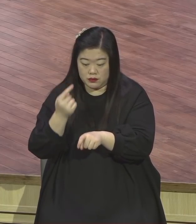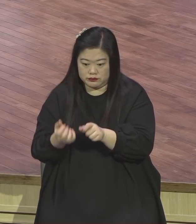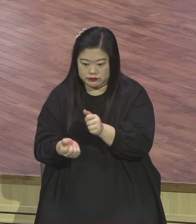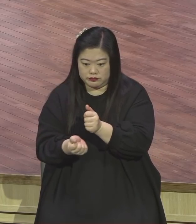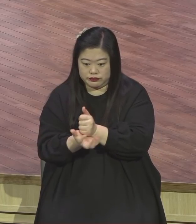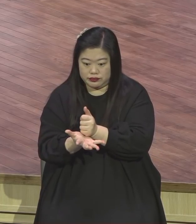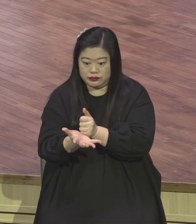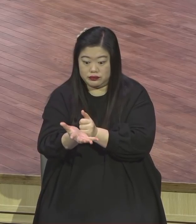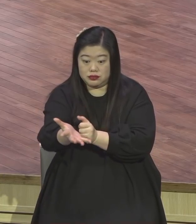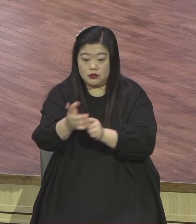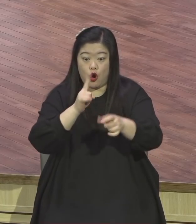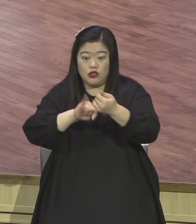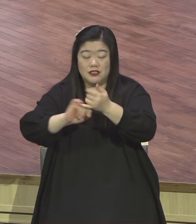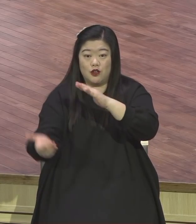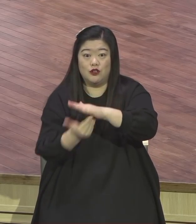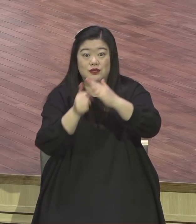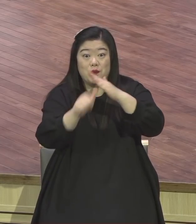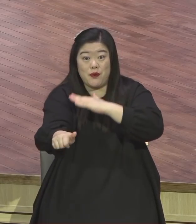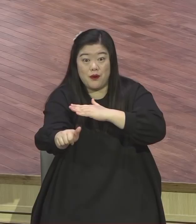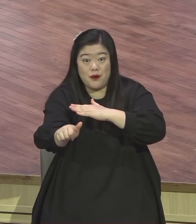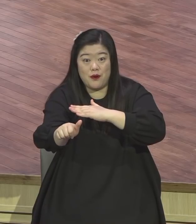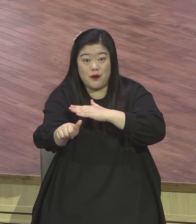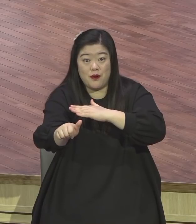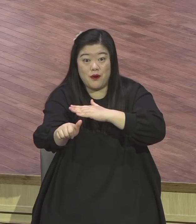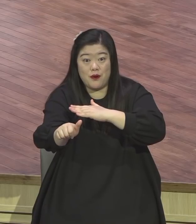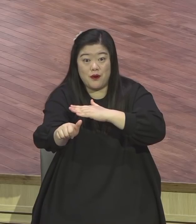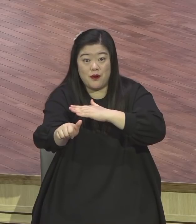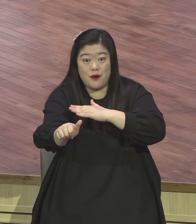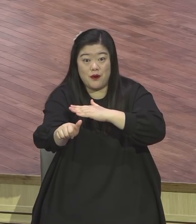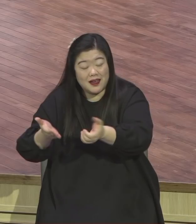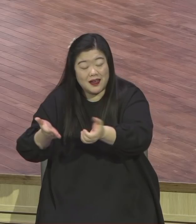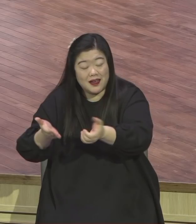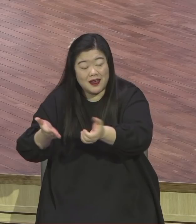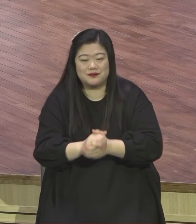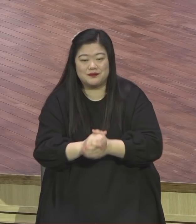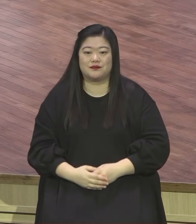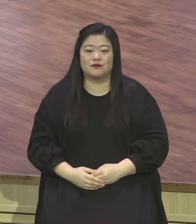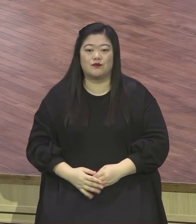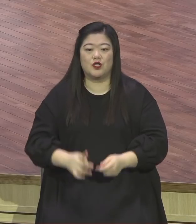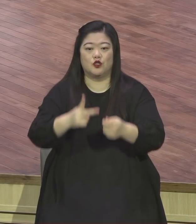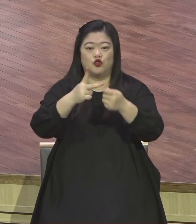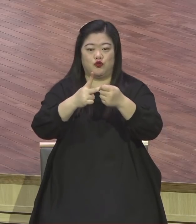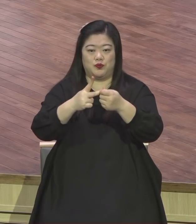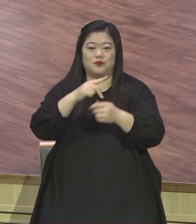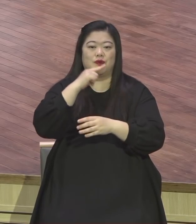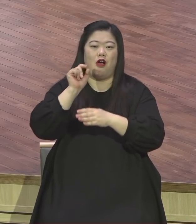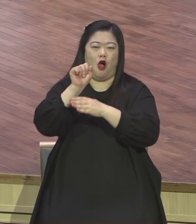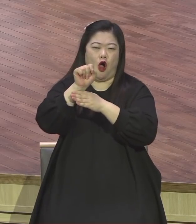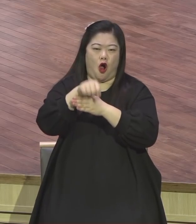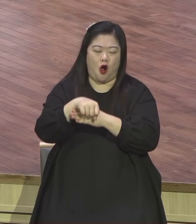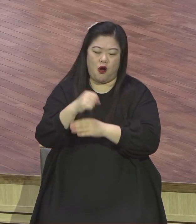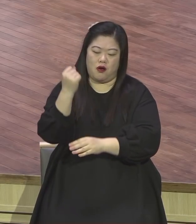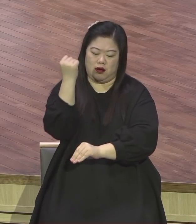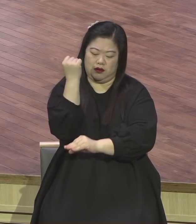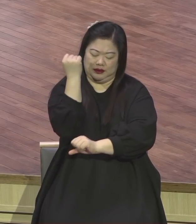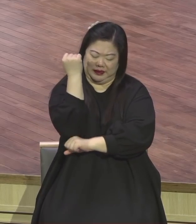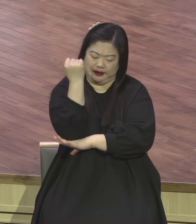쓰임 받으시길 제문으로 축복합니다 두 번째로 결실의 플랫폼 구축입니다 8절입니다 들여는 좋은